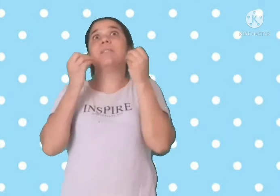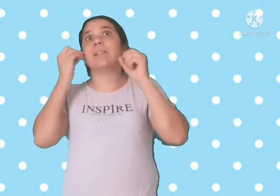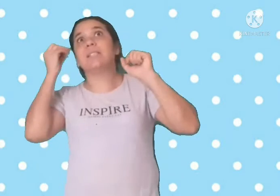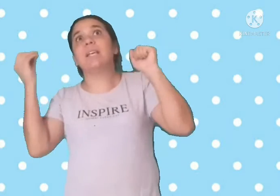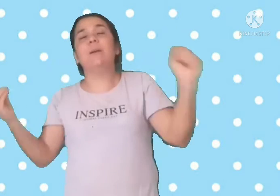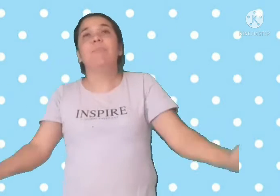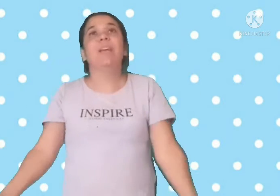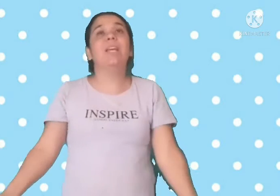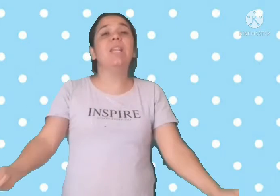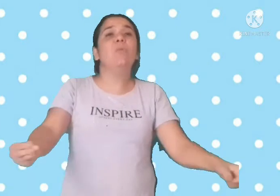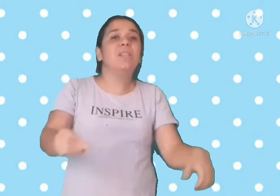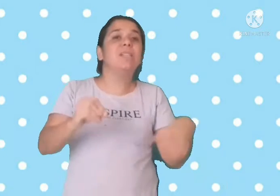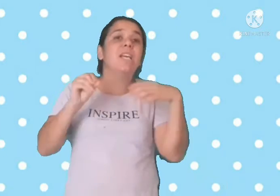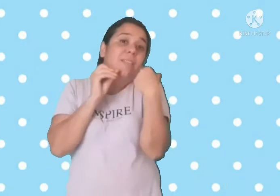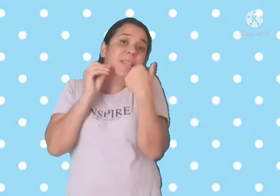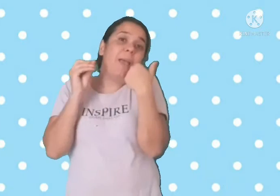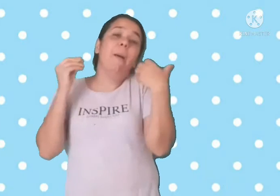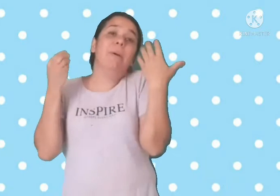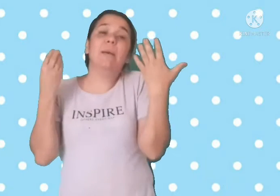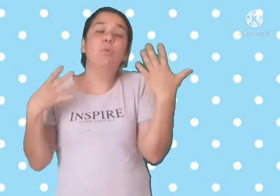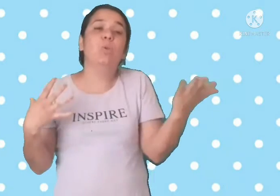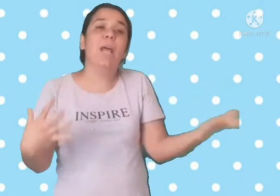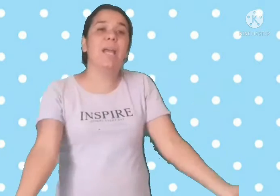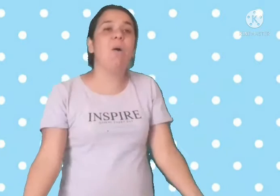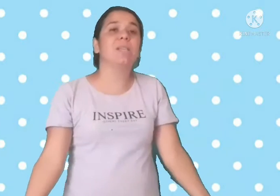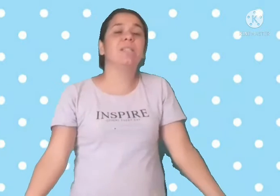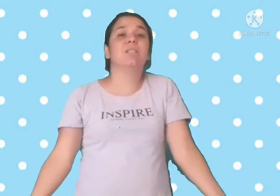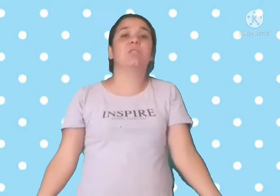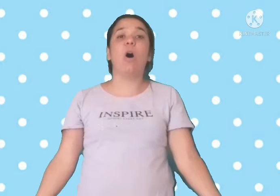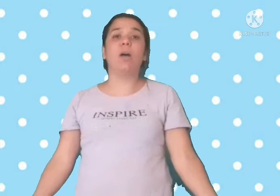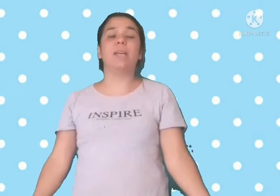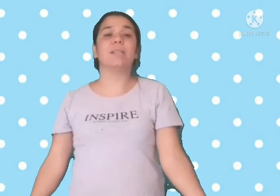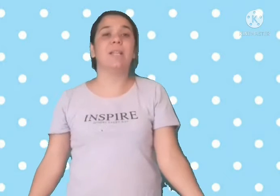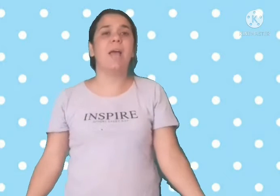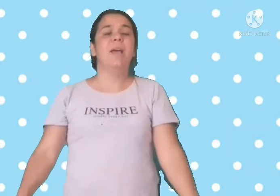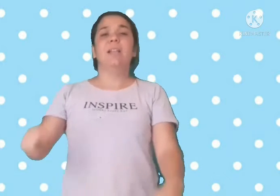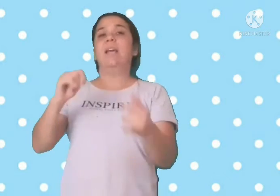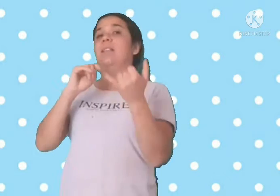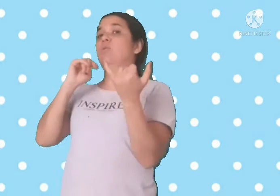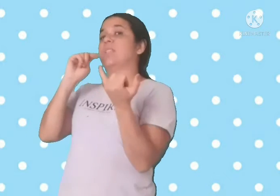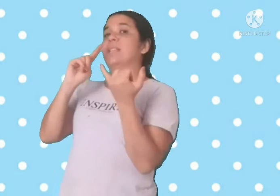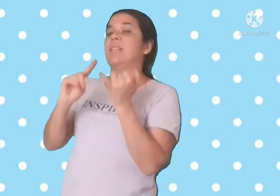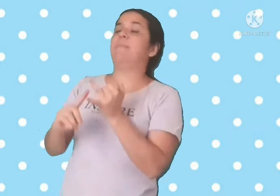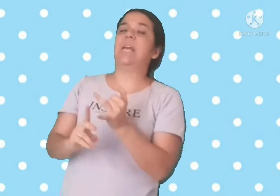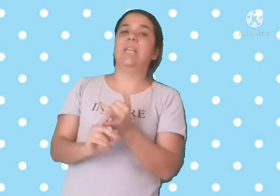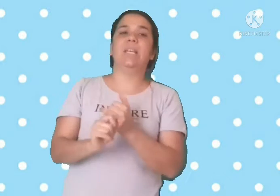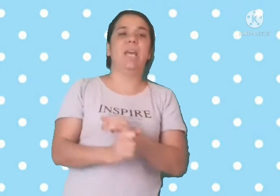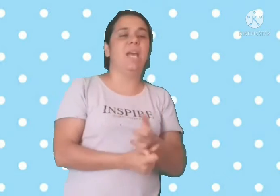assim que não existem. Mas é muito legal essas histórias, né? Lenda do Saci Pererê,